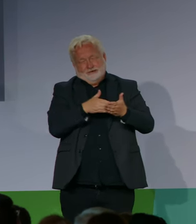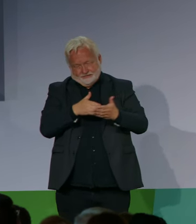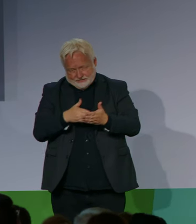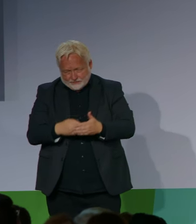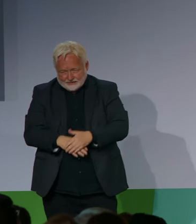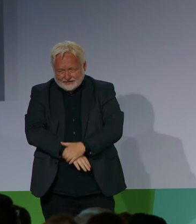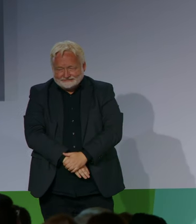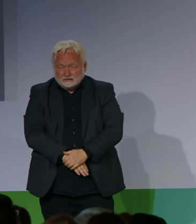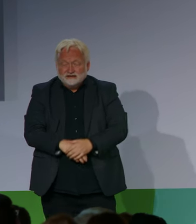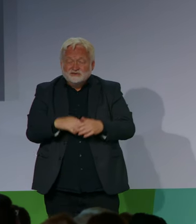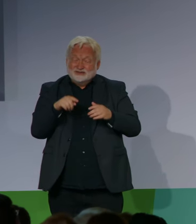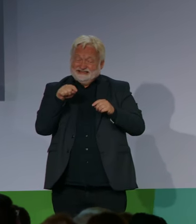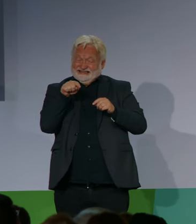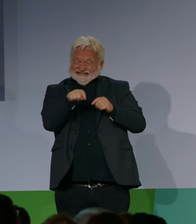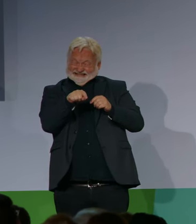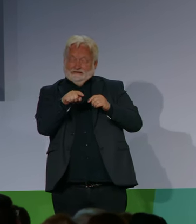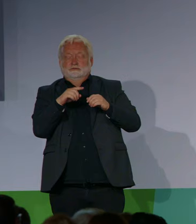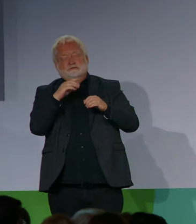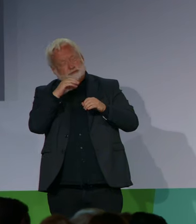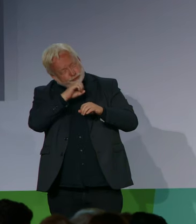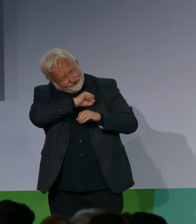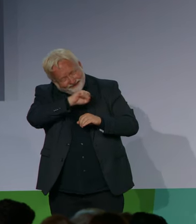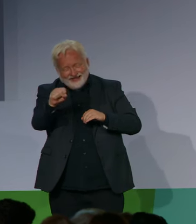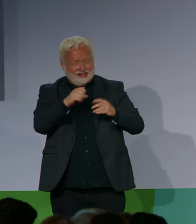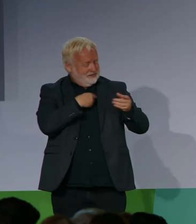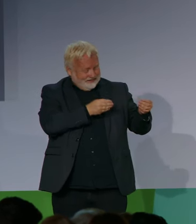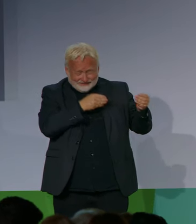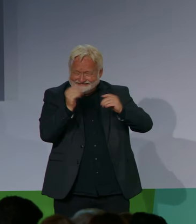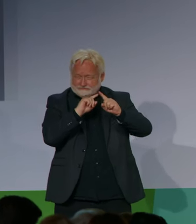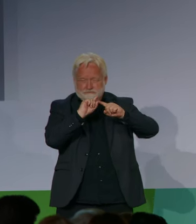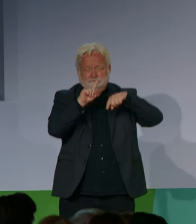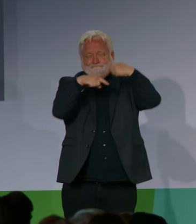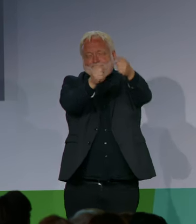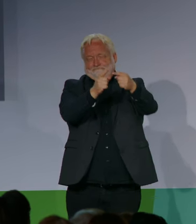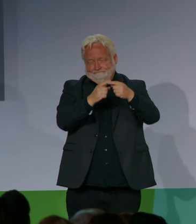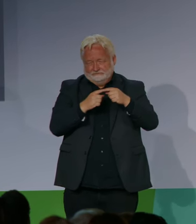geht um angemessene Vorkehrungen, die den Unternehmen letztlich auch neue Kundinnen und Kunden bringen.